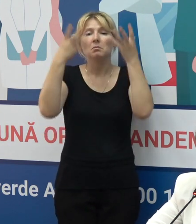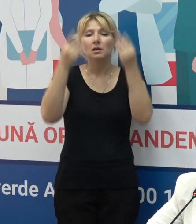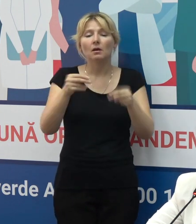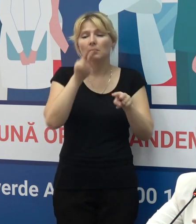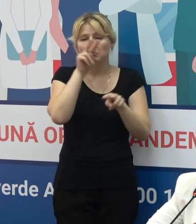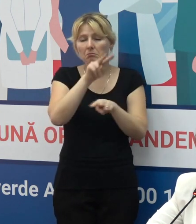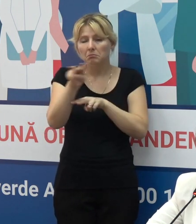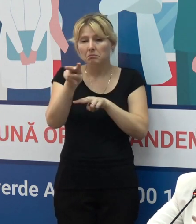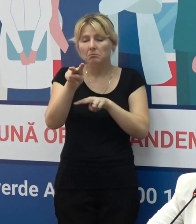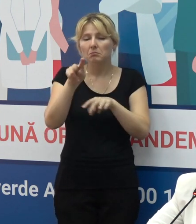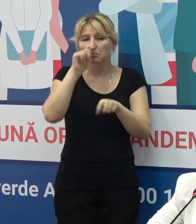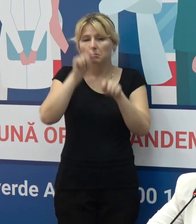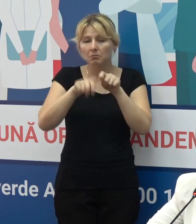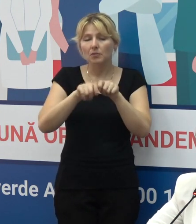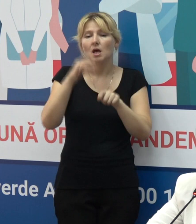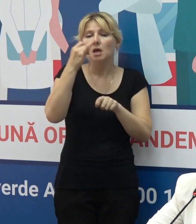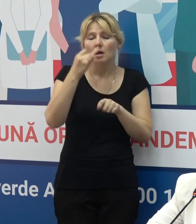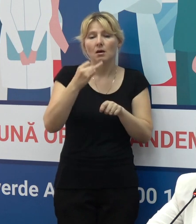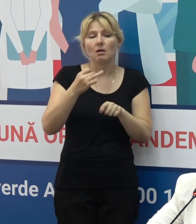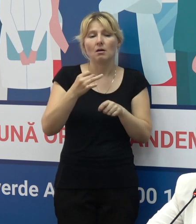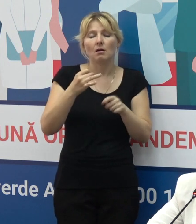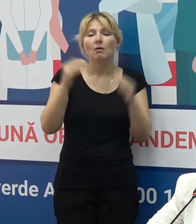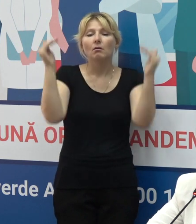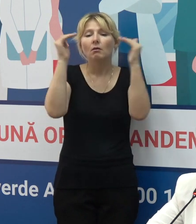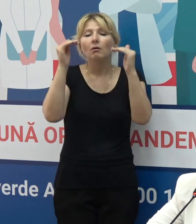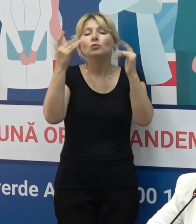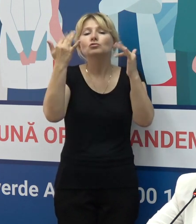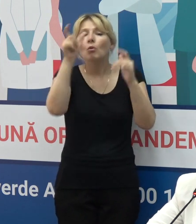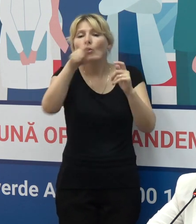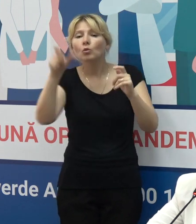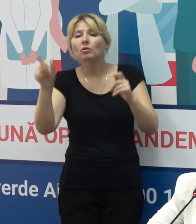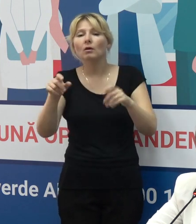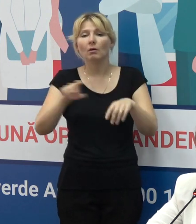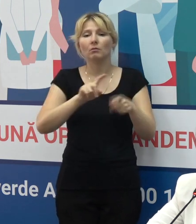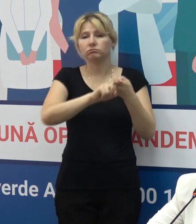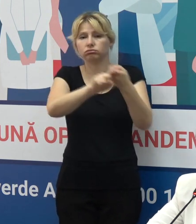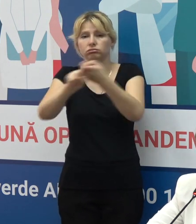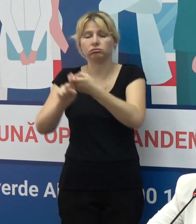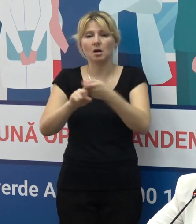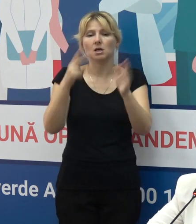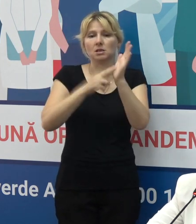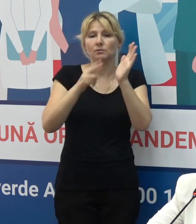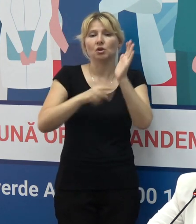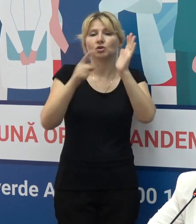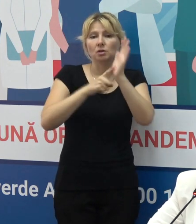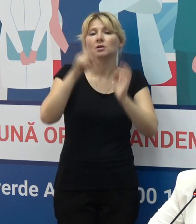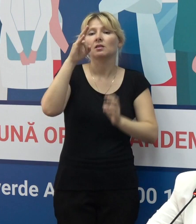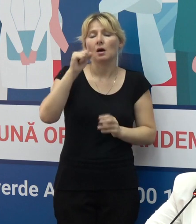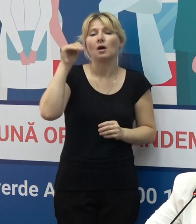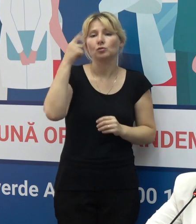rata de îmbolnăviri cu COVID-19 este de 37 la 100.000 populații.